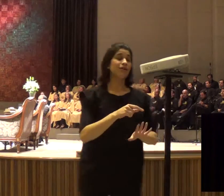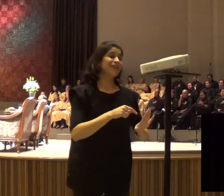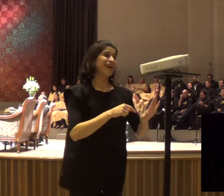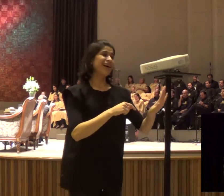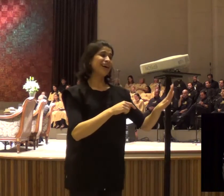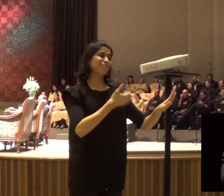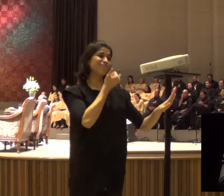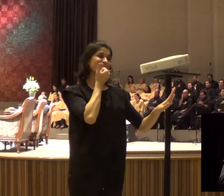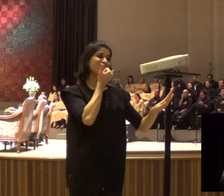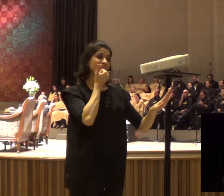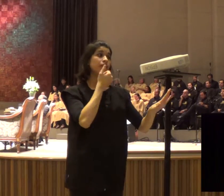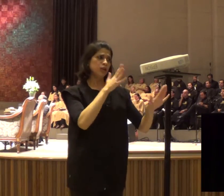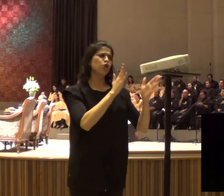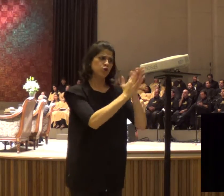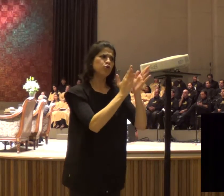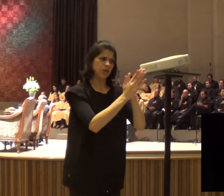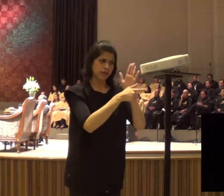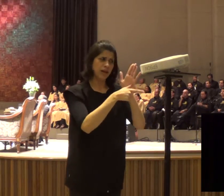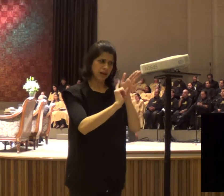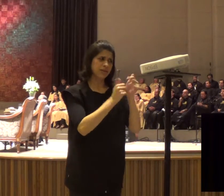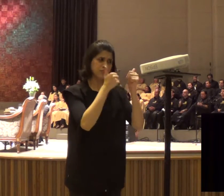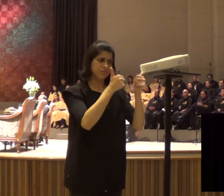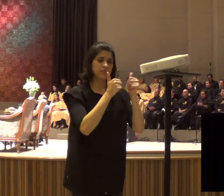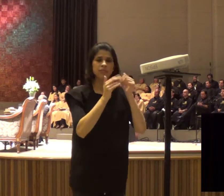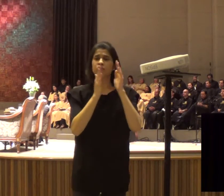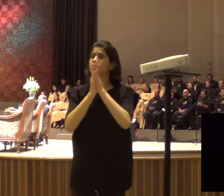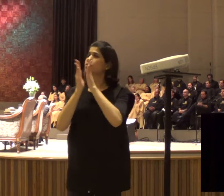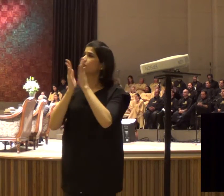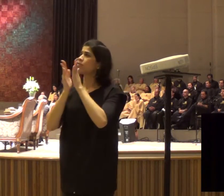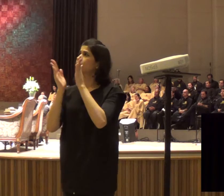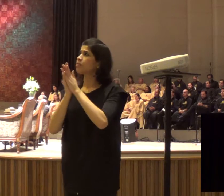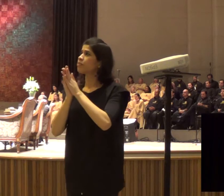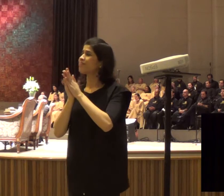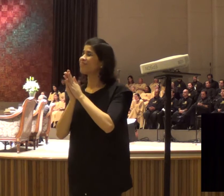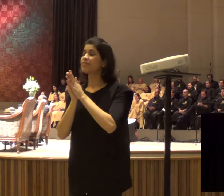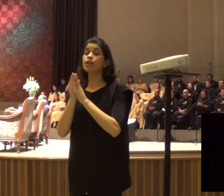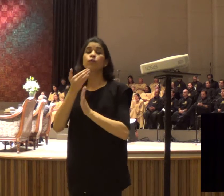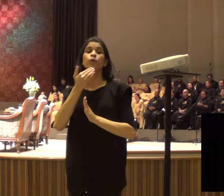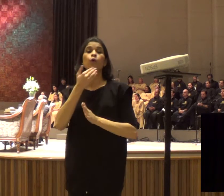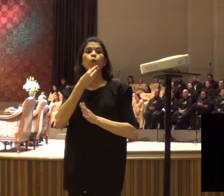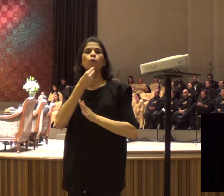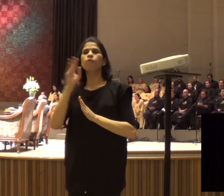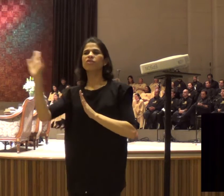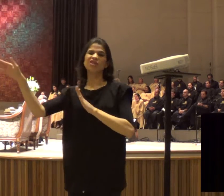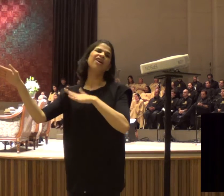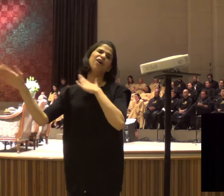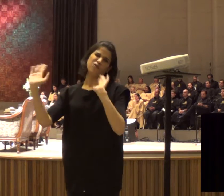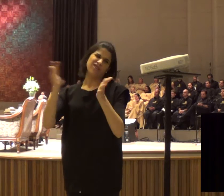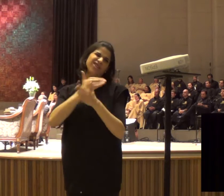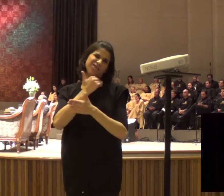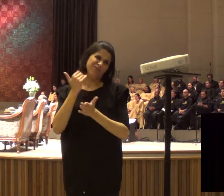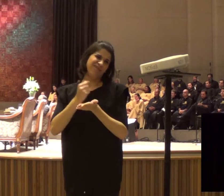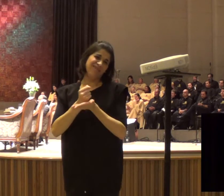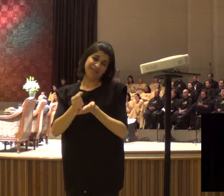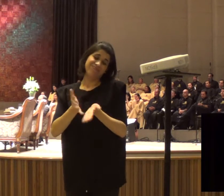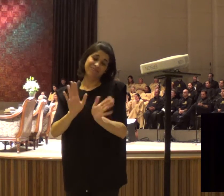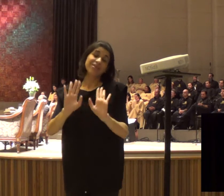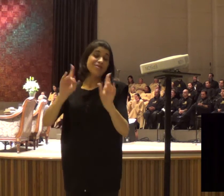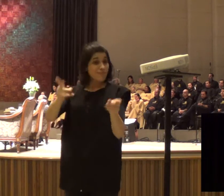conselheiro, um irmão muito querido, já faleceu, muito querido, que era meu mentor, meu conselheiro, um